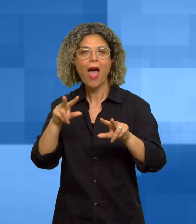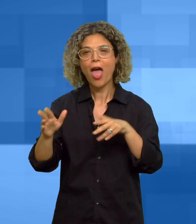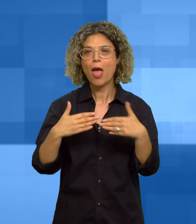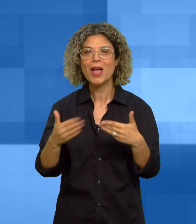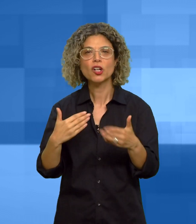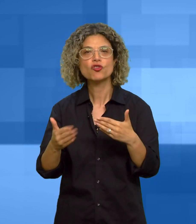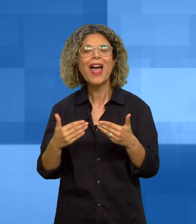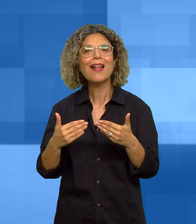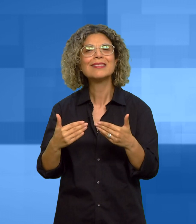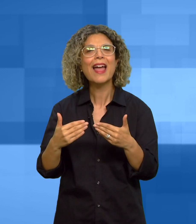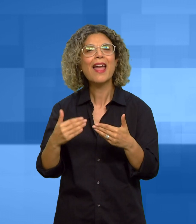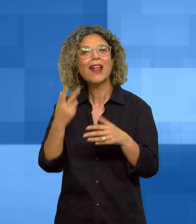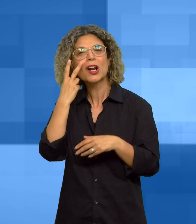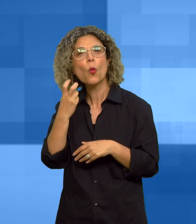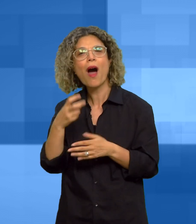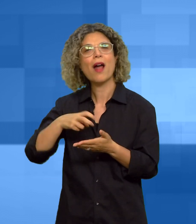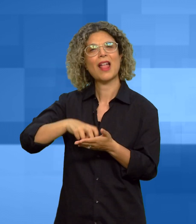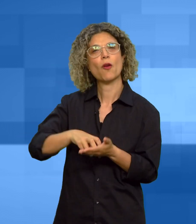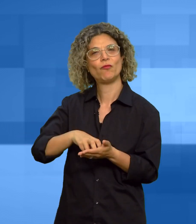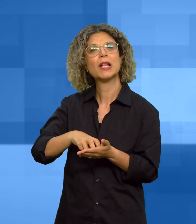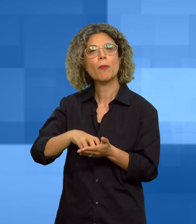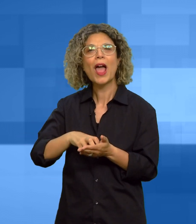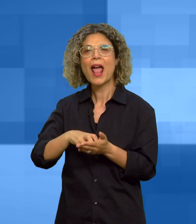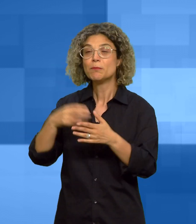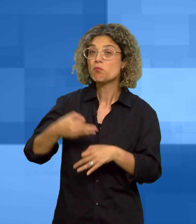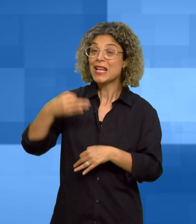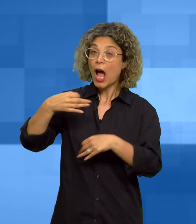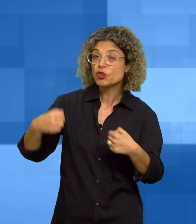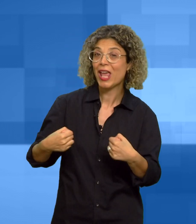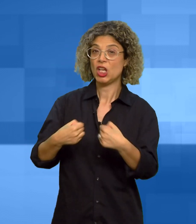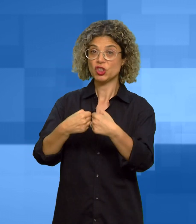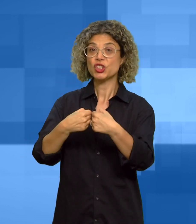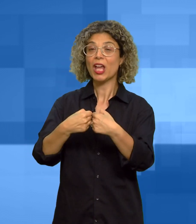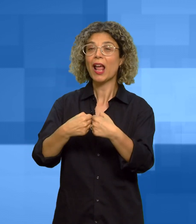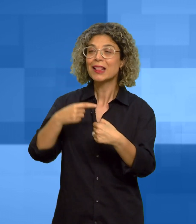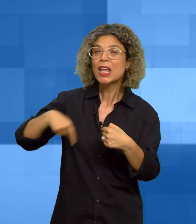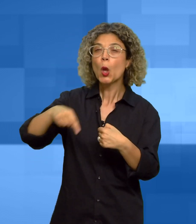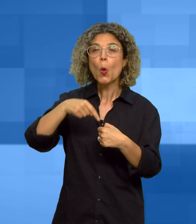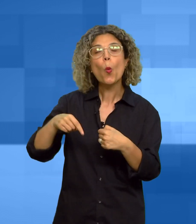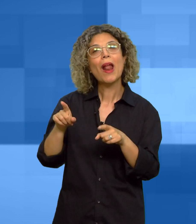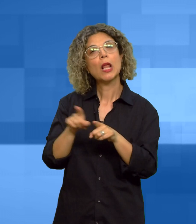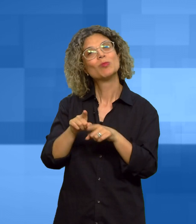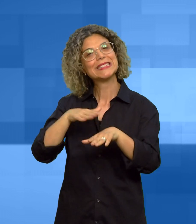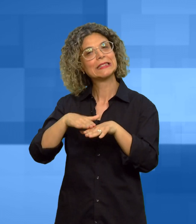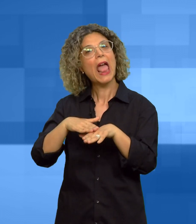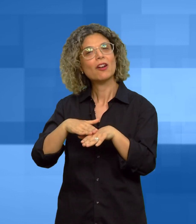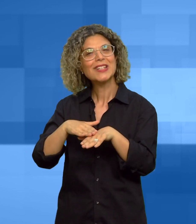di emergenze relative a vulnerabilità, minacce ed incidenti in danno della regolarità dei